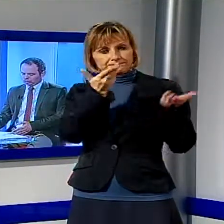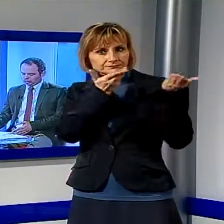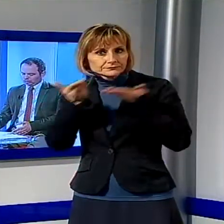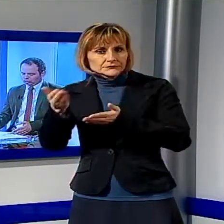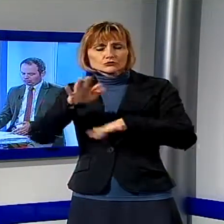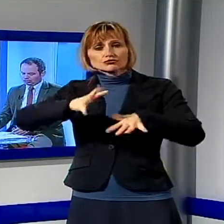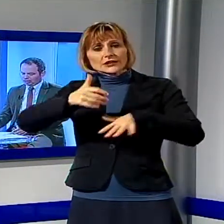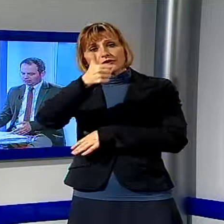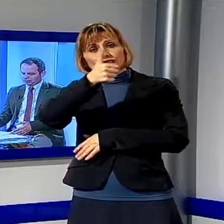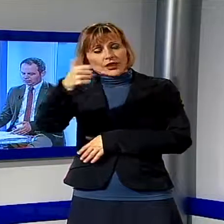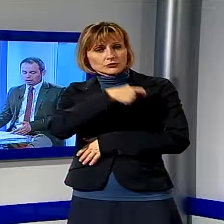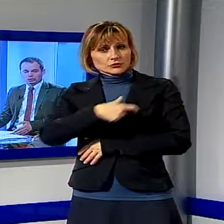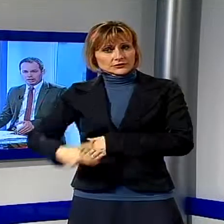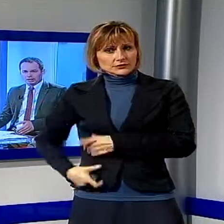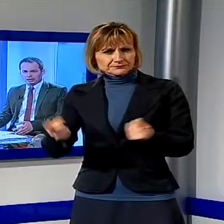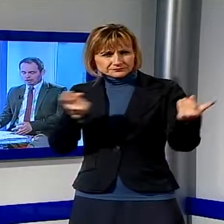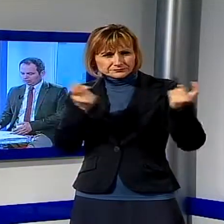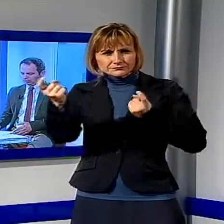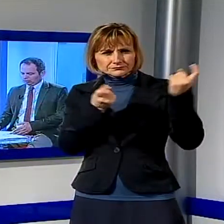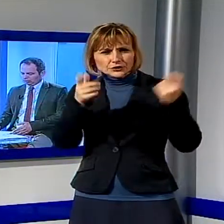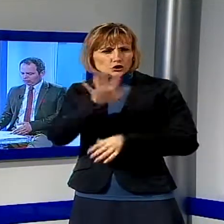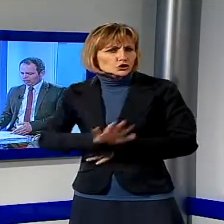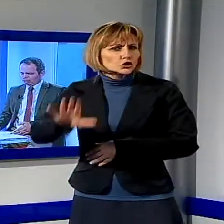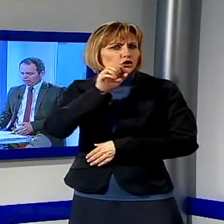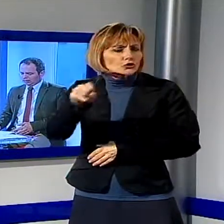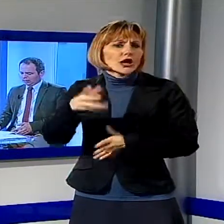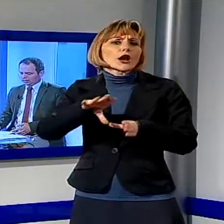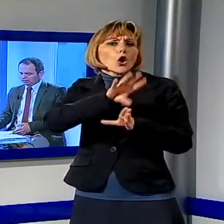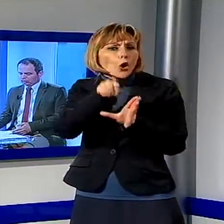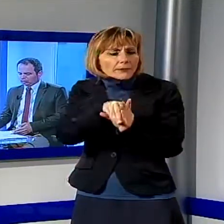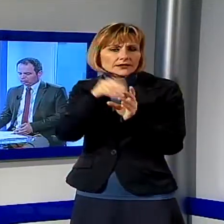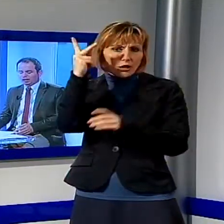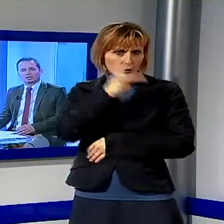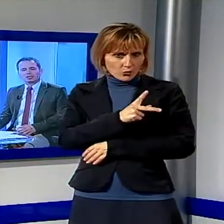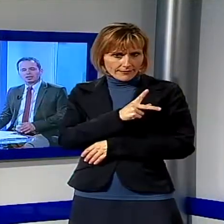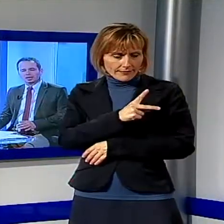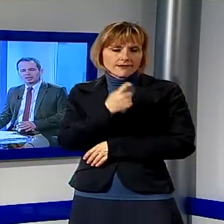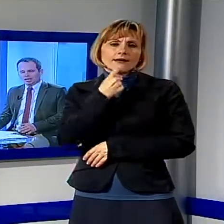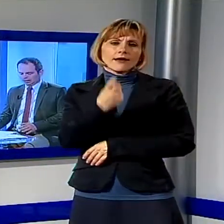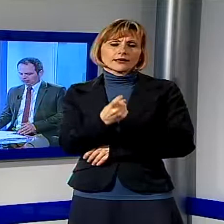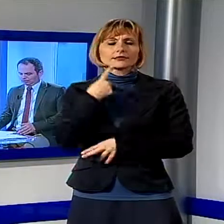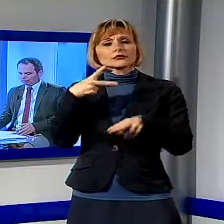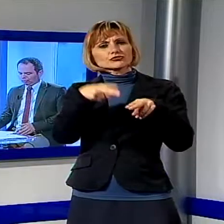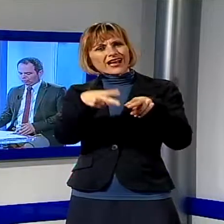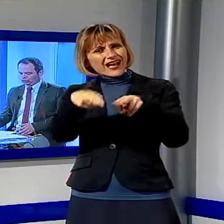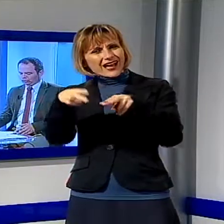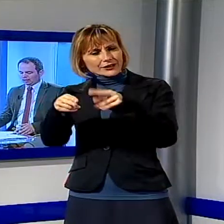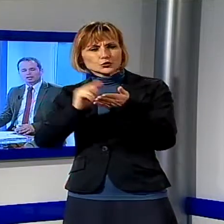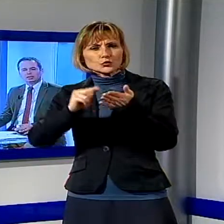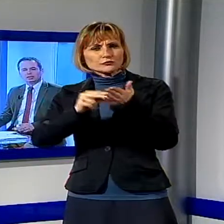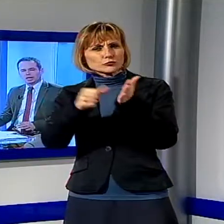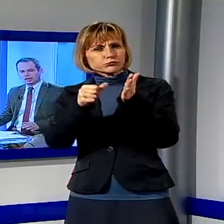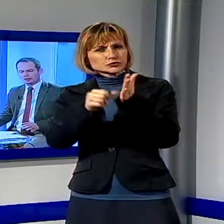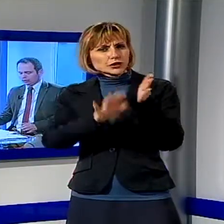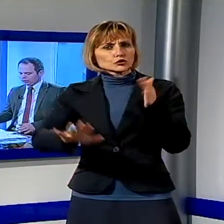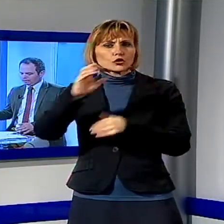100 sindaci provenienti da tutta la Toscana e anche dalla provincia di Lucca e al termine ha detto chiaramente che i tagli agli uffici postali